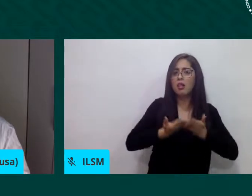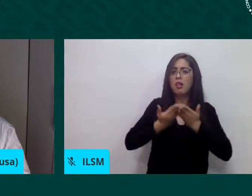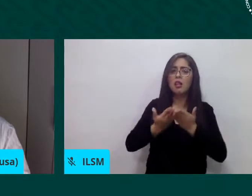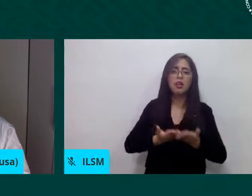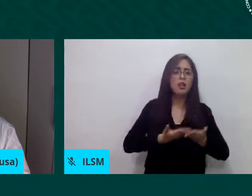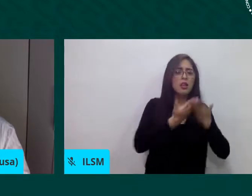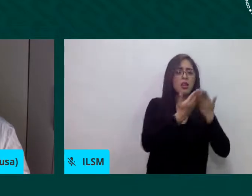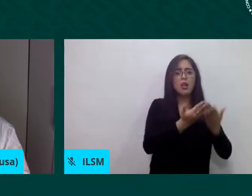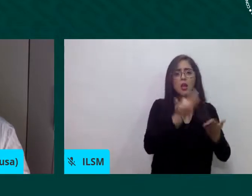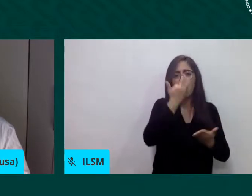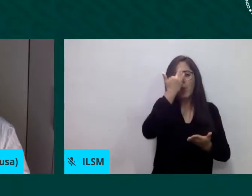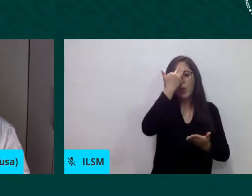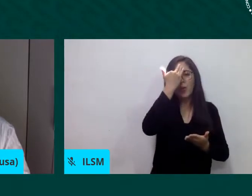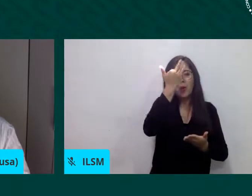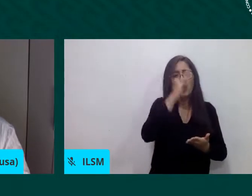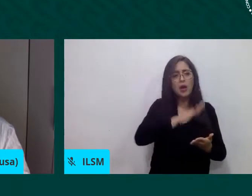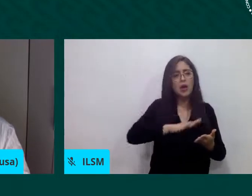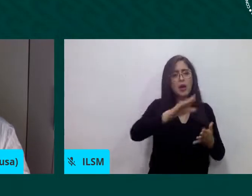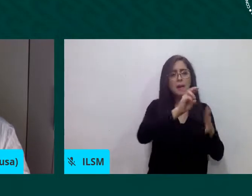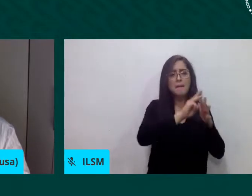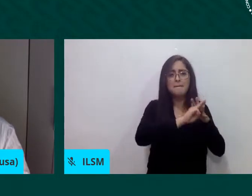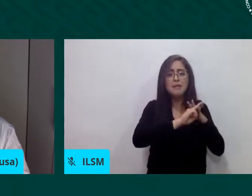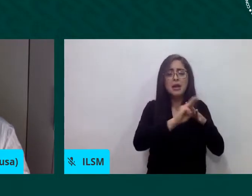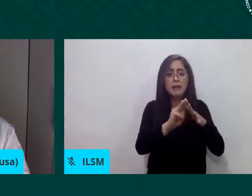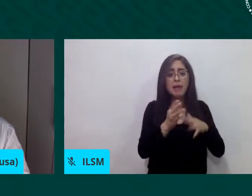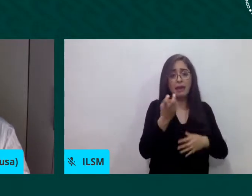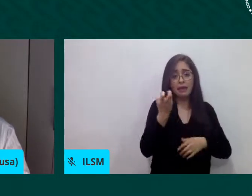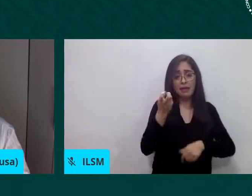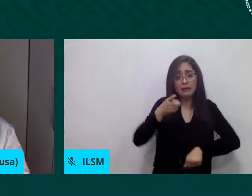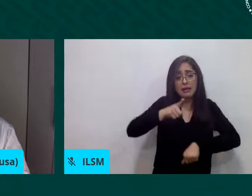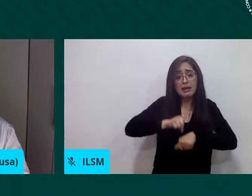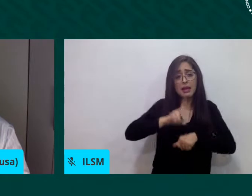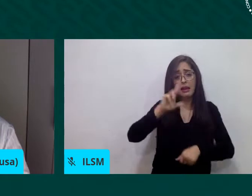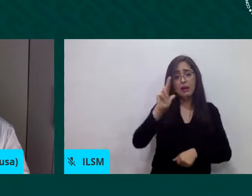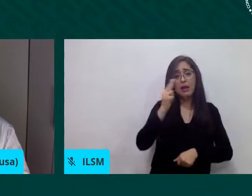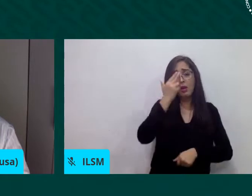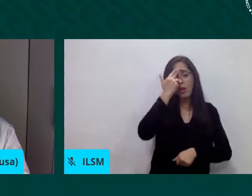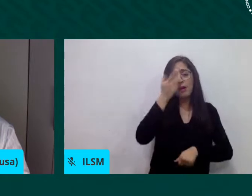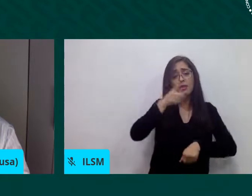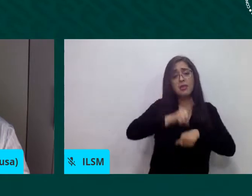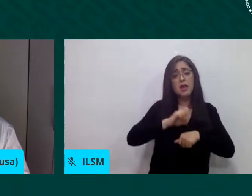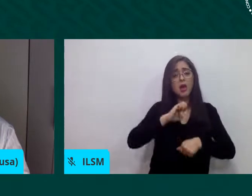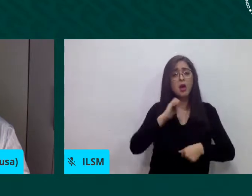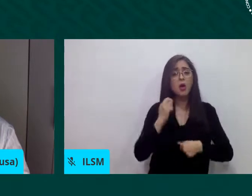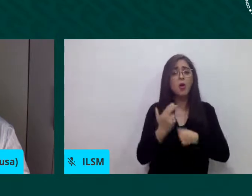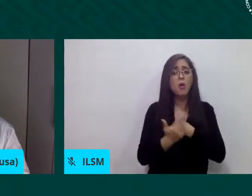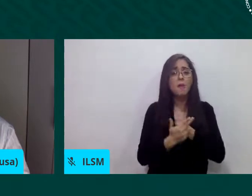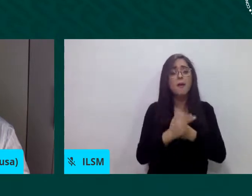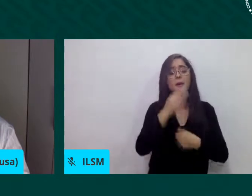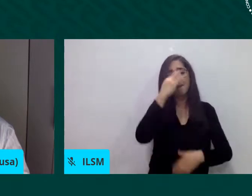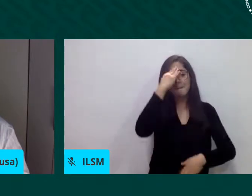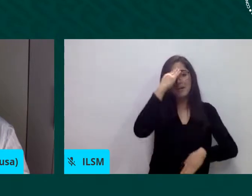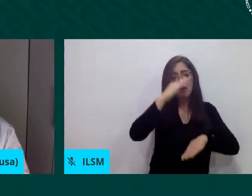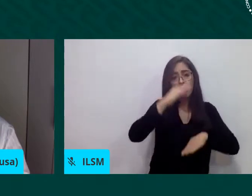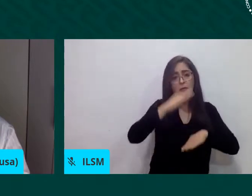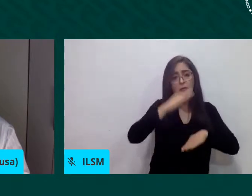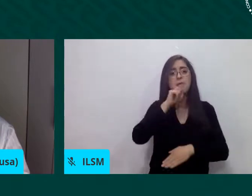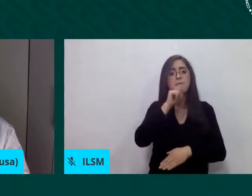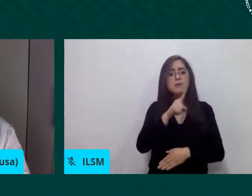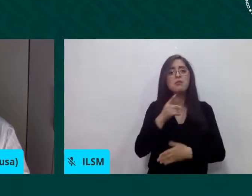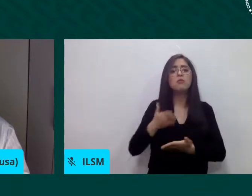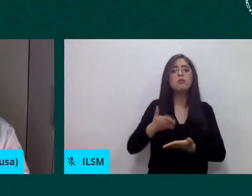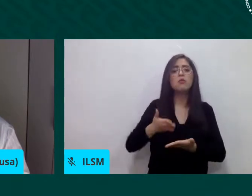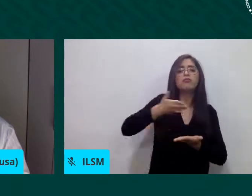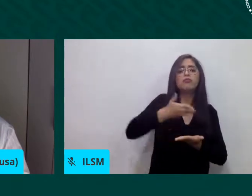sea recordado como el Día Europeo de la Memoria y de la Acogida, recordando la importancia de no repetir errores del